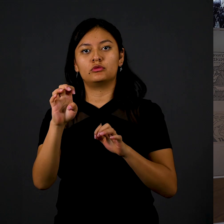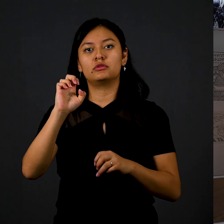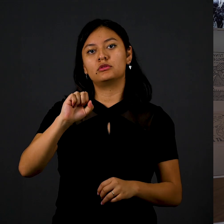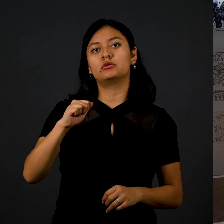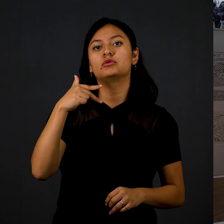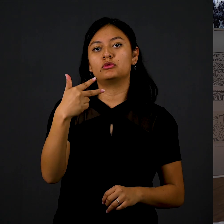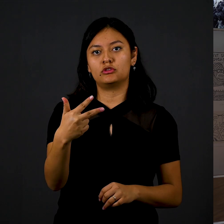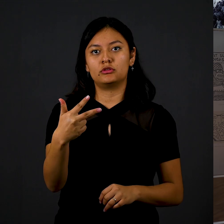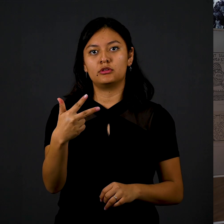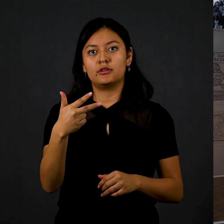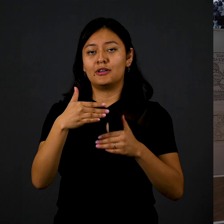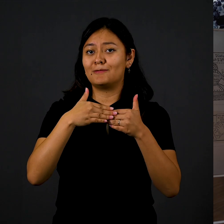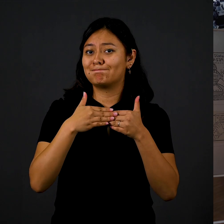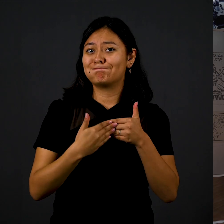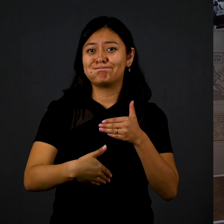los ciudadanos, como ocurre actualmente.